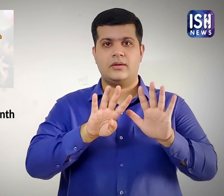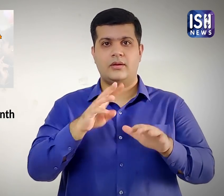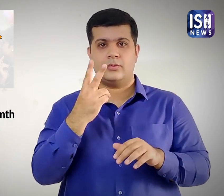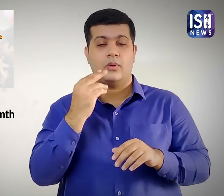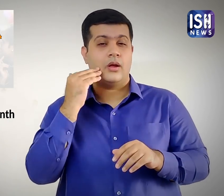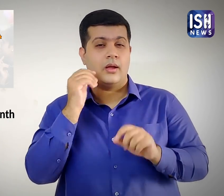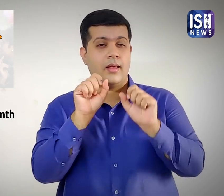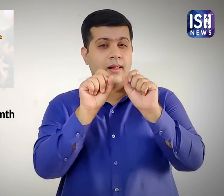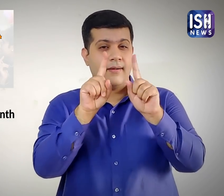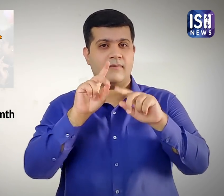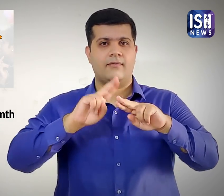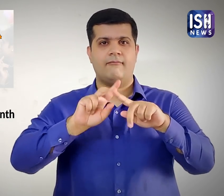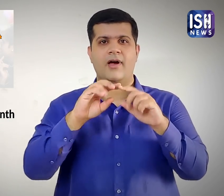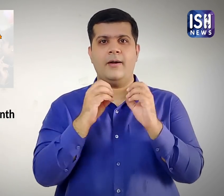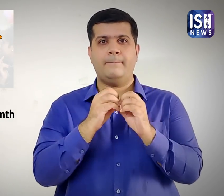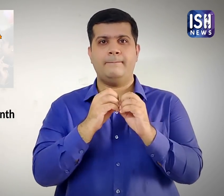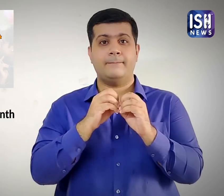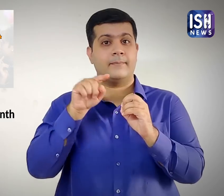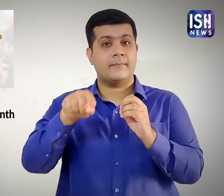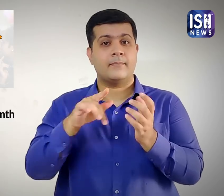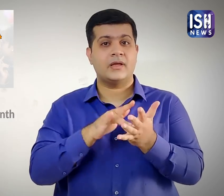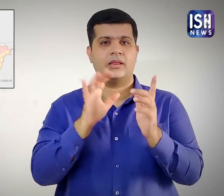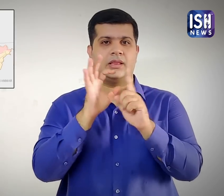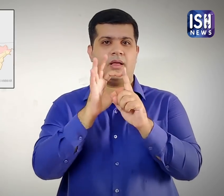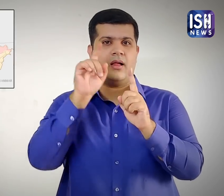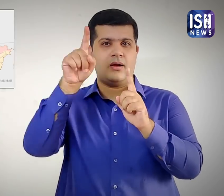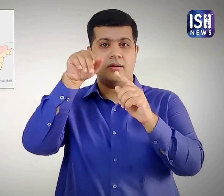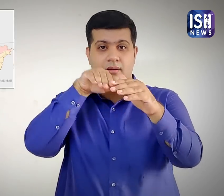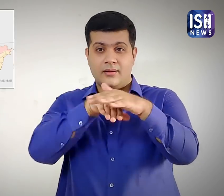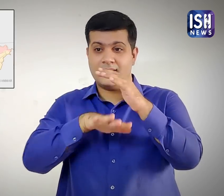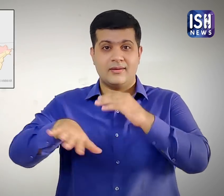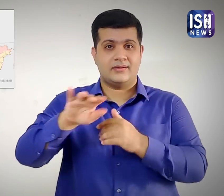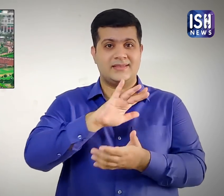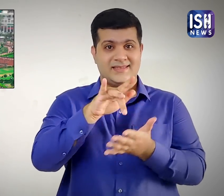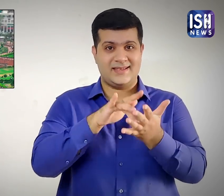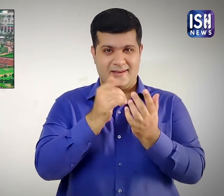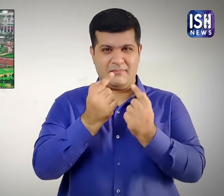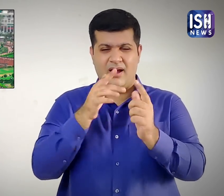में,